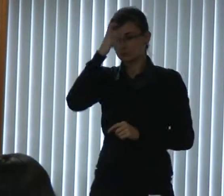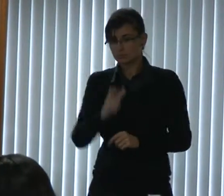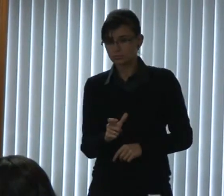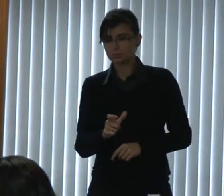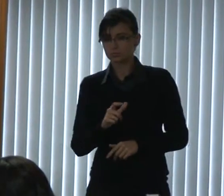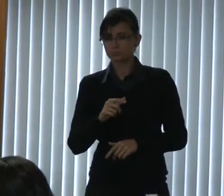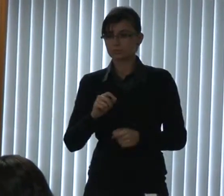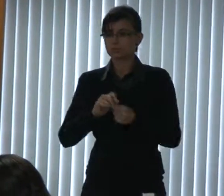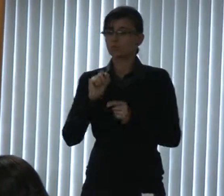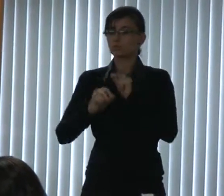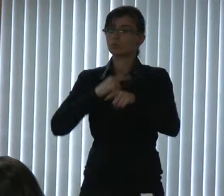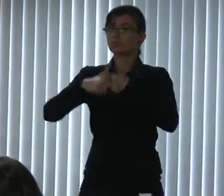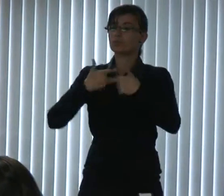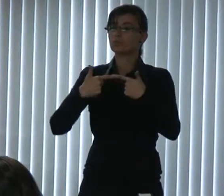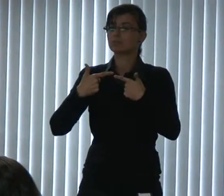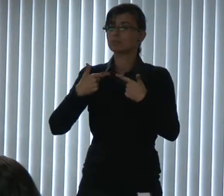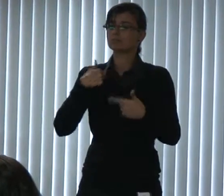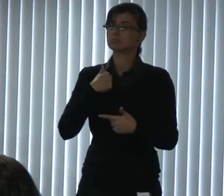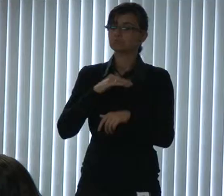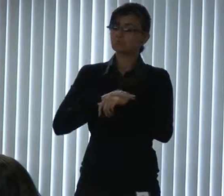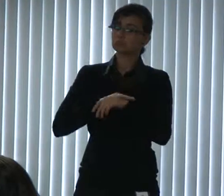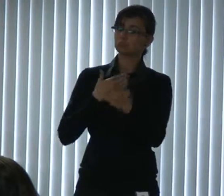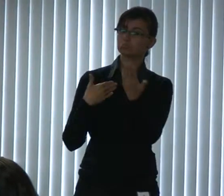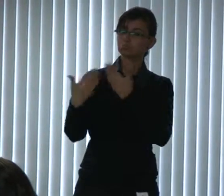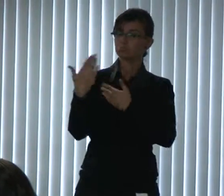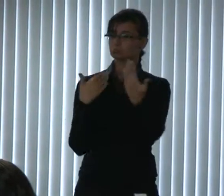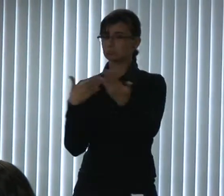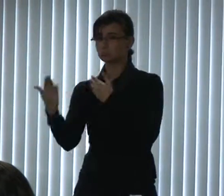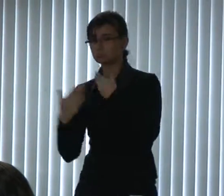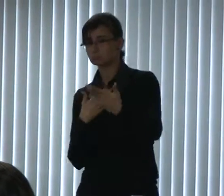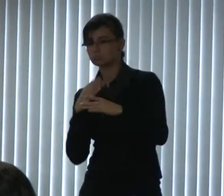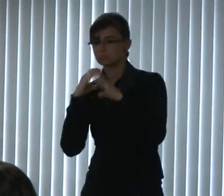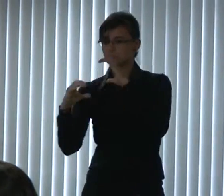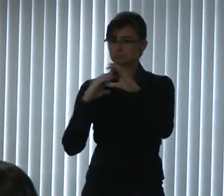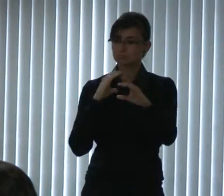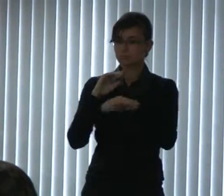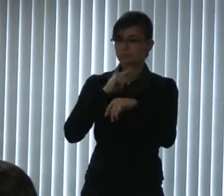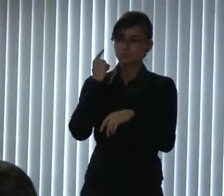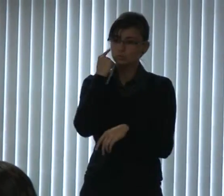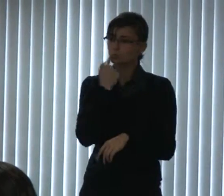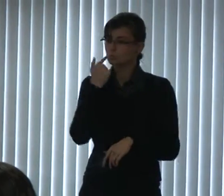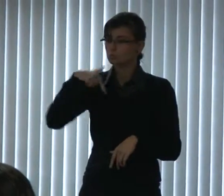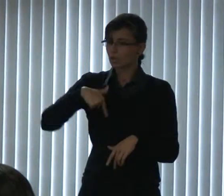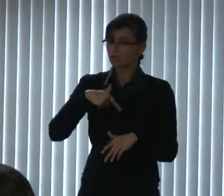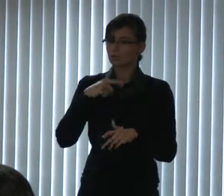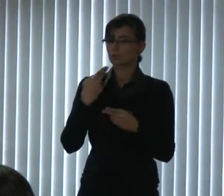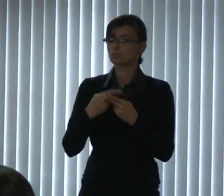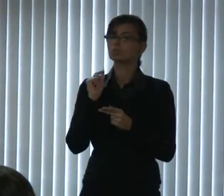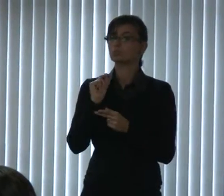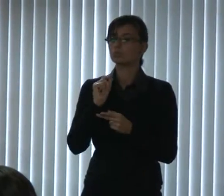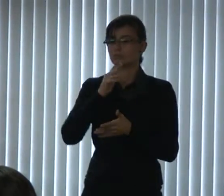ela está conversando com os surdos através de livros. Essa casa, presidente, Paulo Salamone,